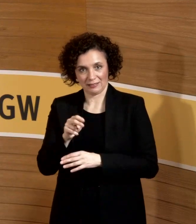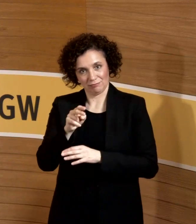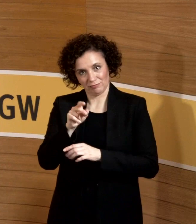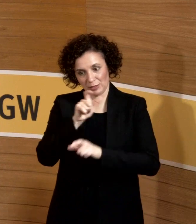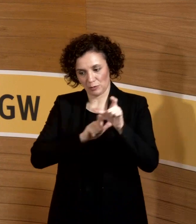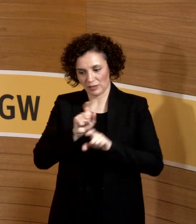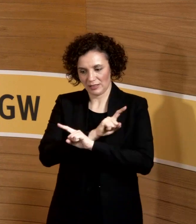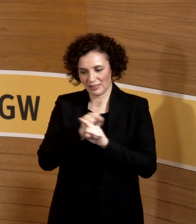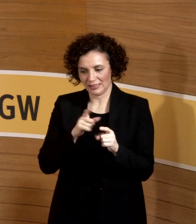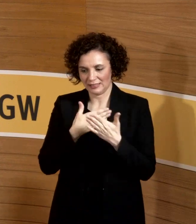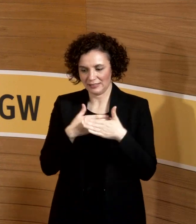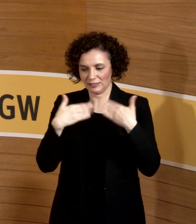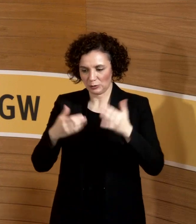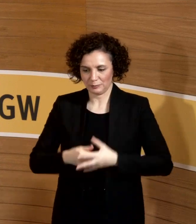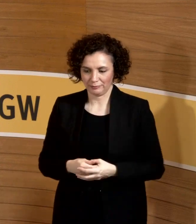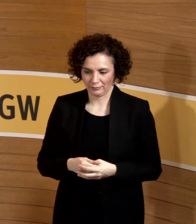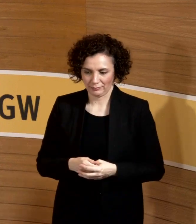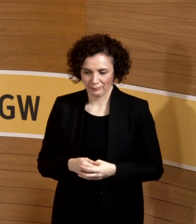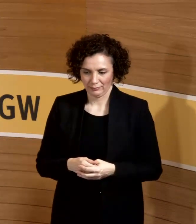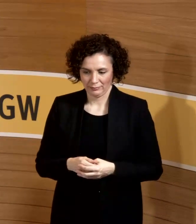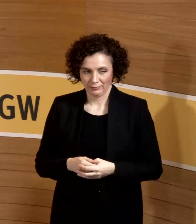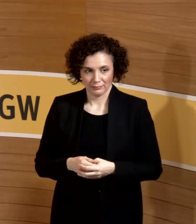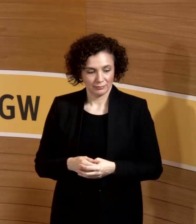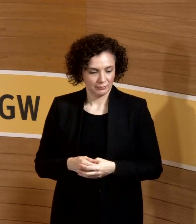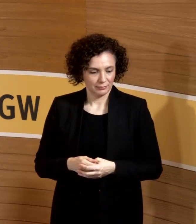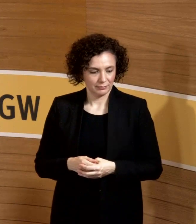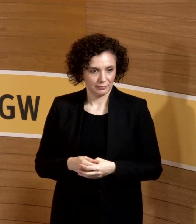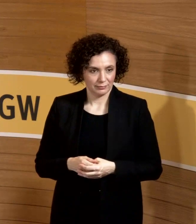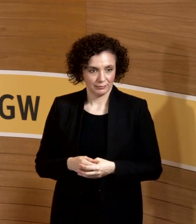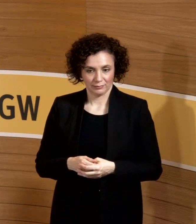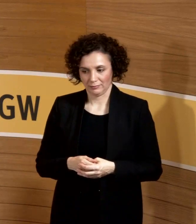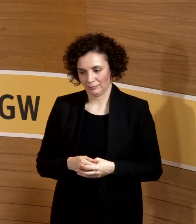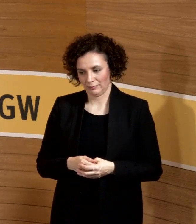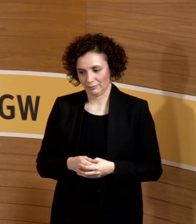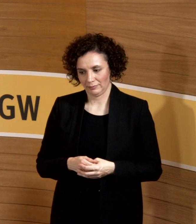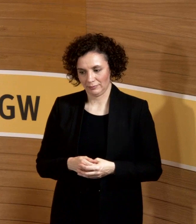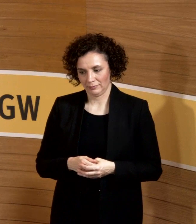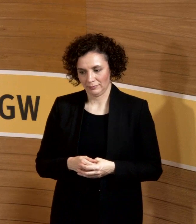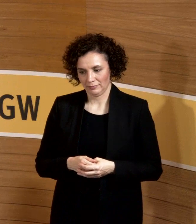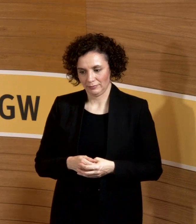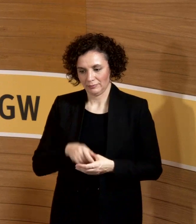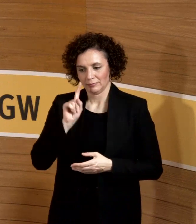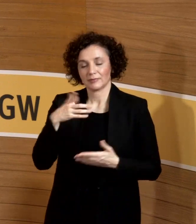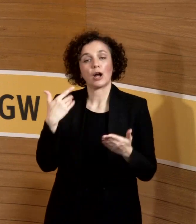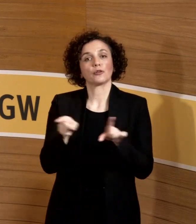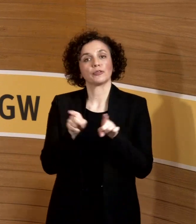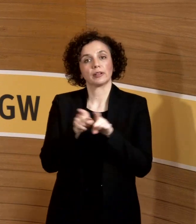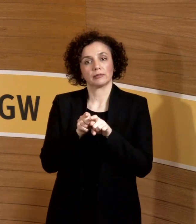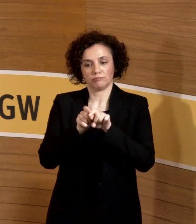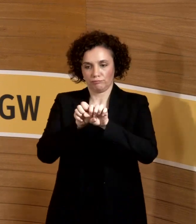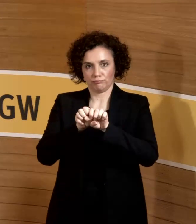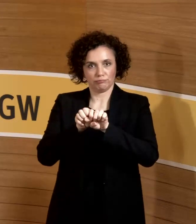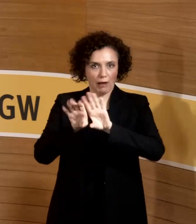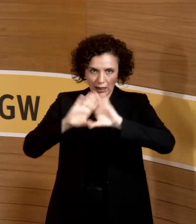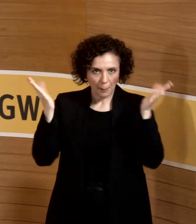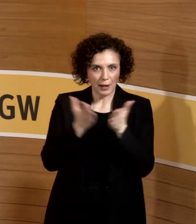-19 als Virus, wo ich keine Impfprävention habe, auch Erogen übertragen. Und die Grenze mit 3